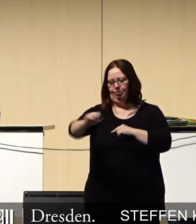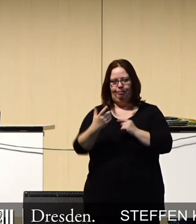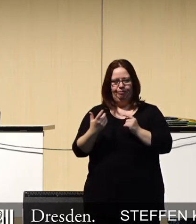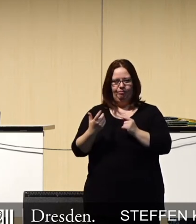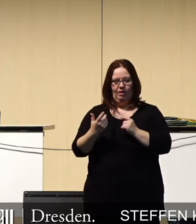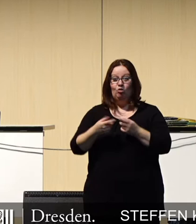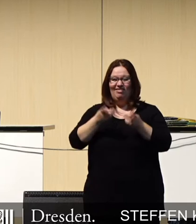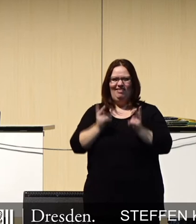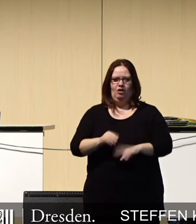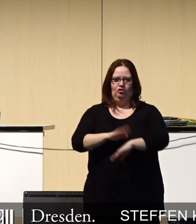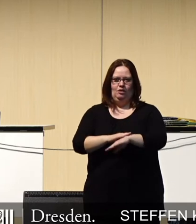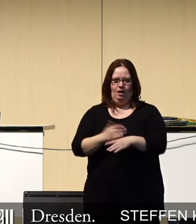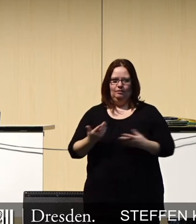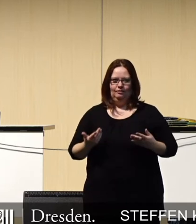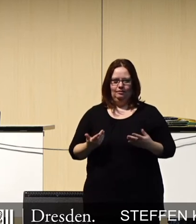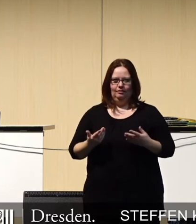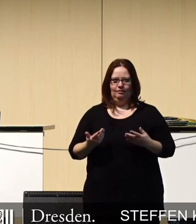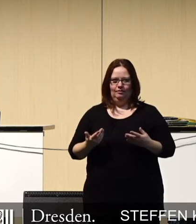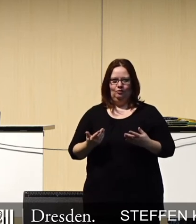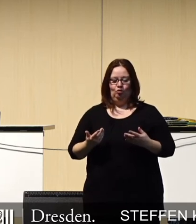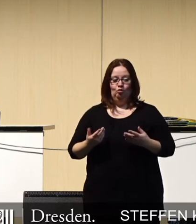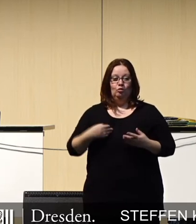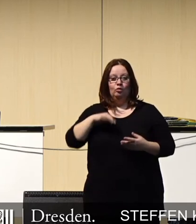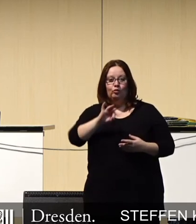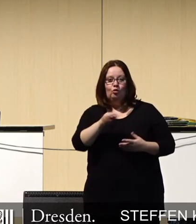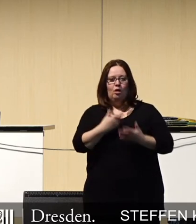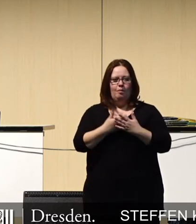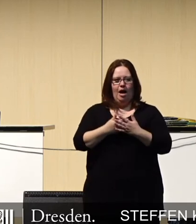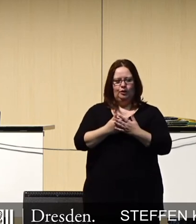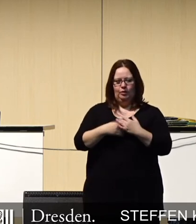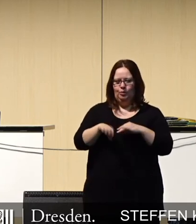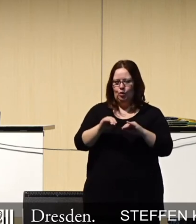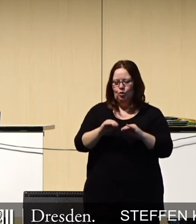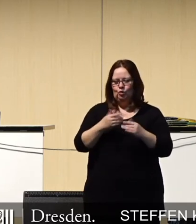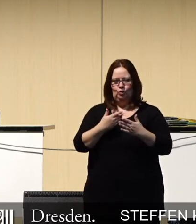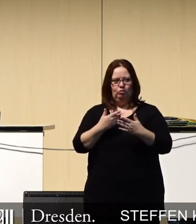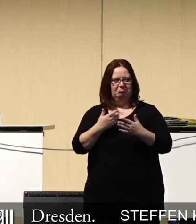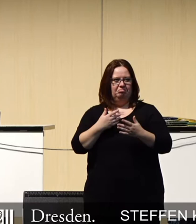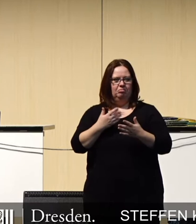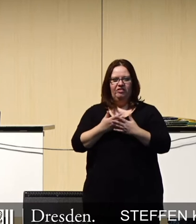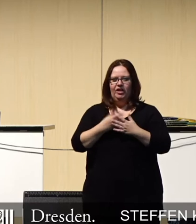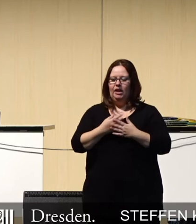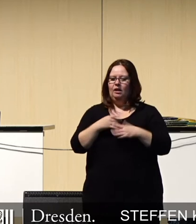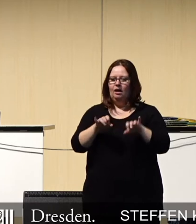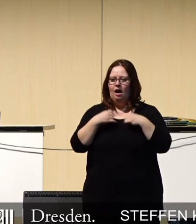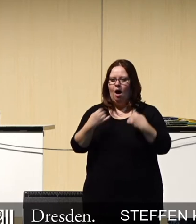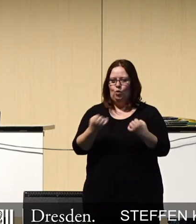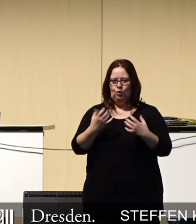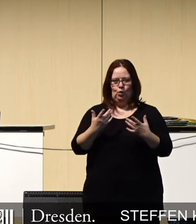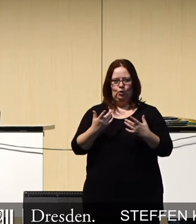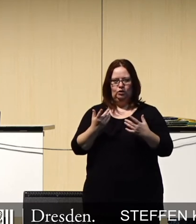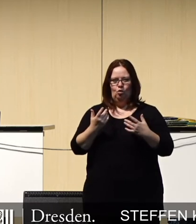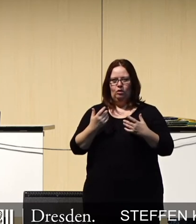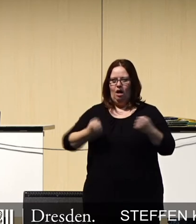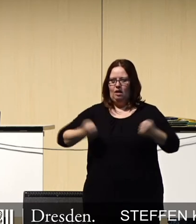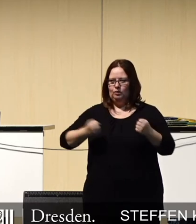in Echtzeit möglich sein. Und das ist insbesondere für zeitkritische Anwendungen. Denken Sie an selbstfahrende Transportsysteme, die sich